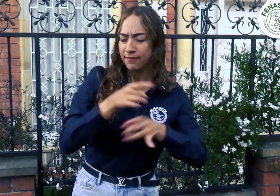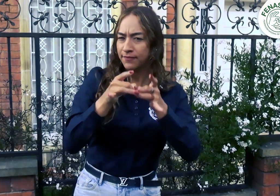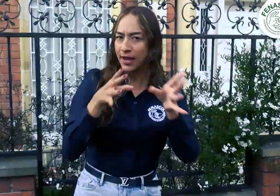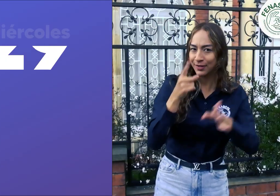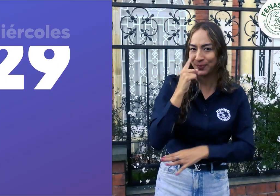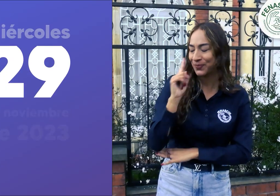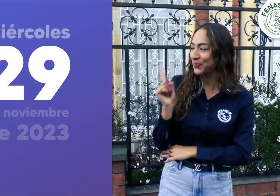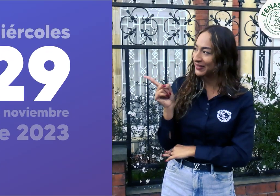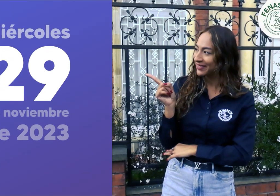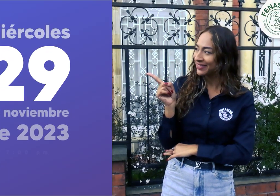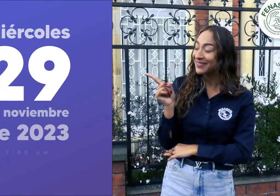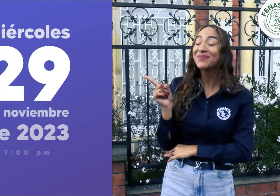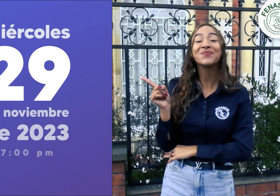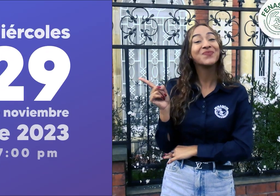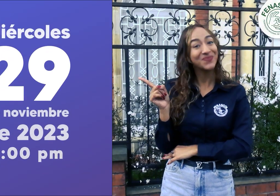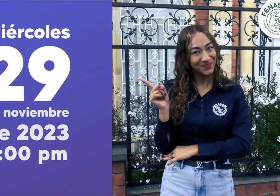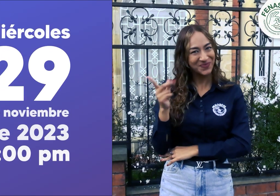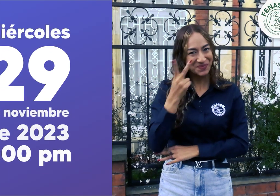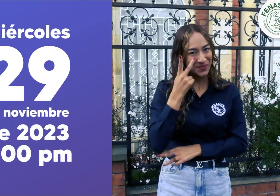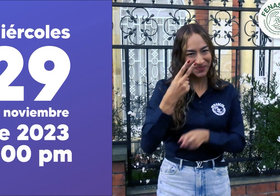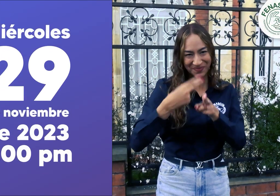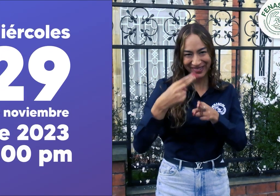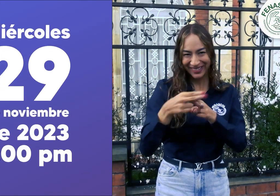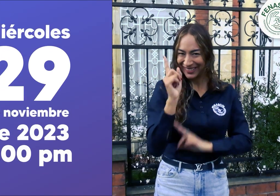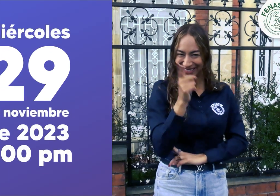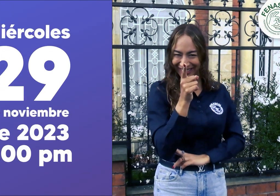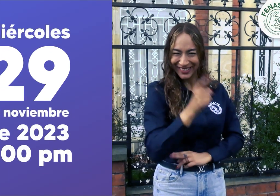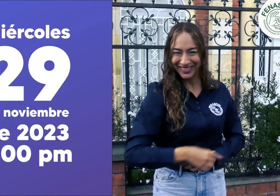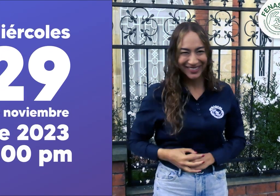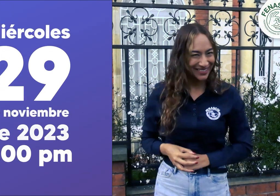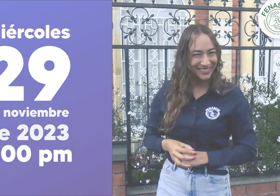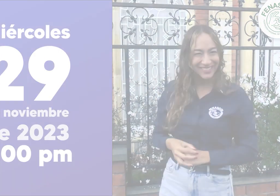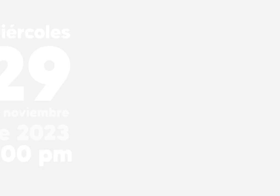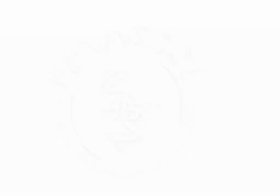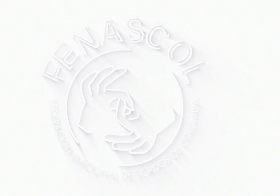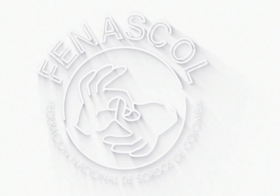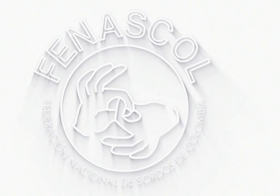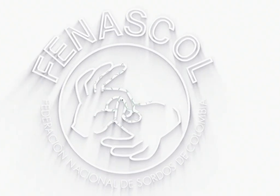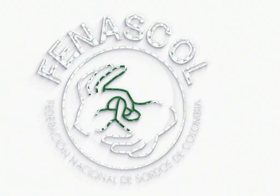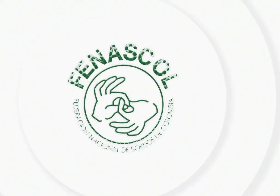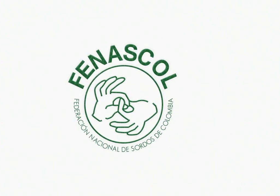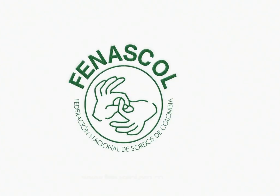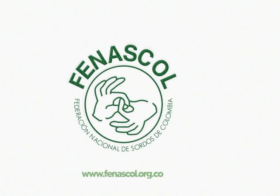Miércoles 29 de noviembre de 2023, 7 pm. Nos vemos pronto. ¡Gracias! ¡Gracias!